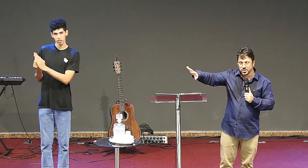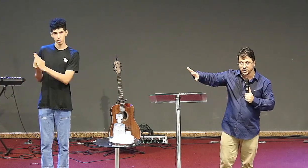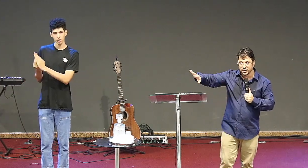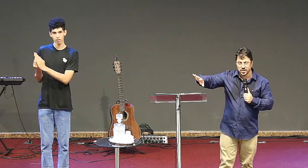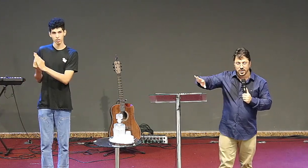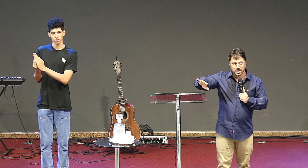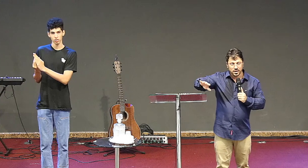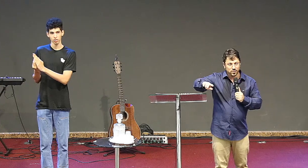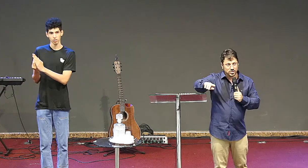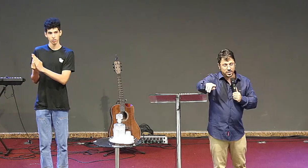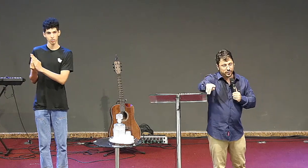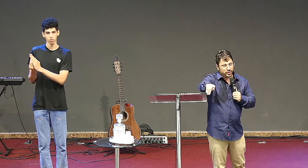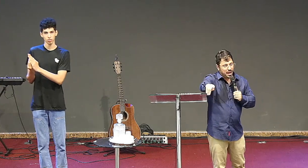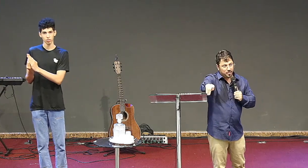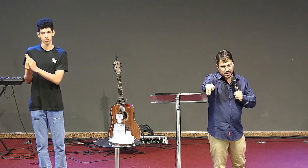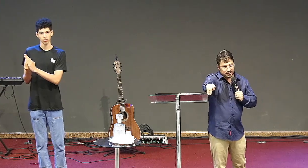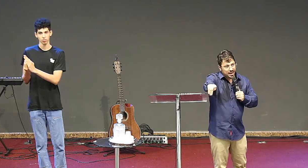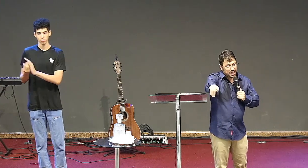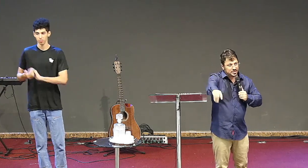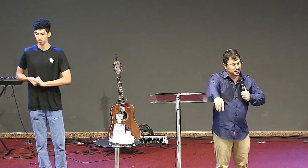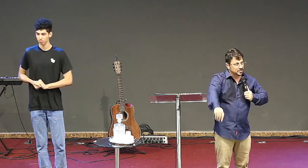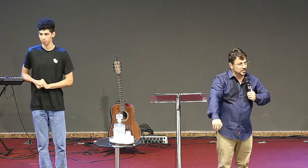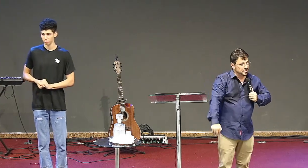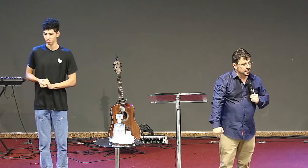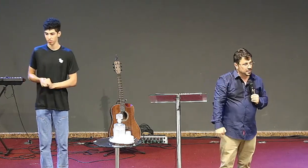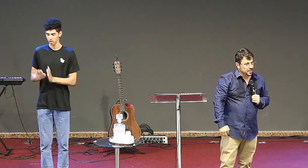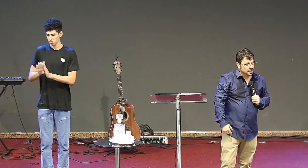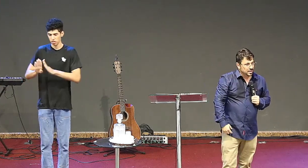candeiro e você vai ficar para trás